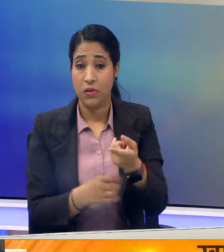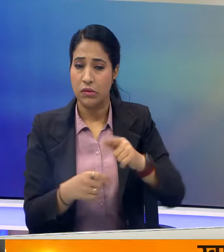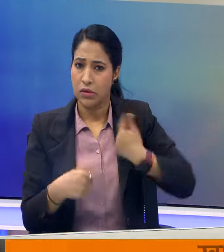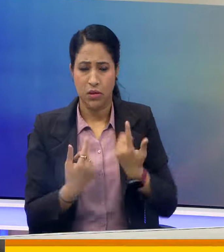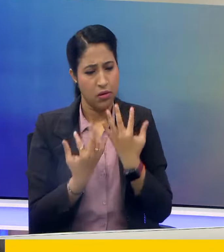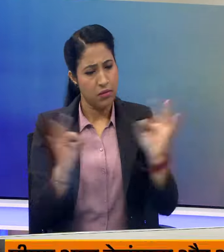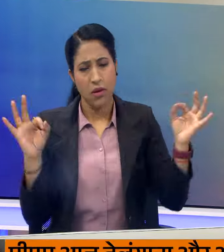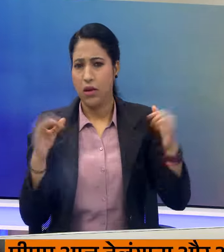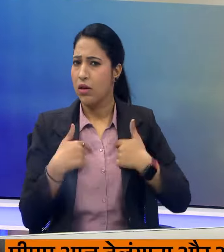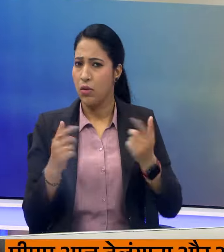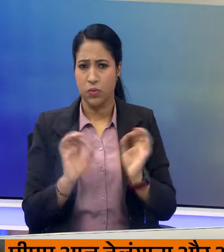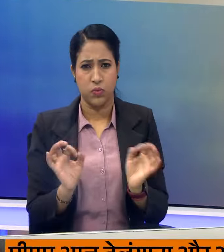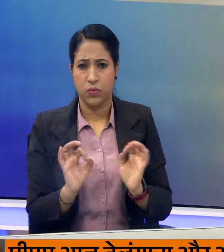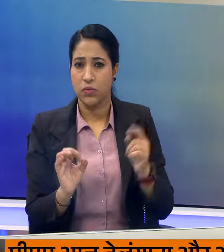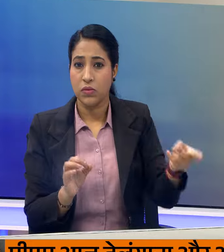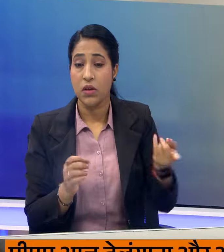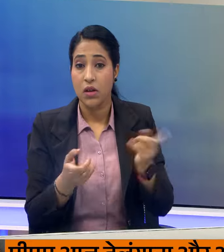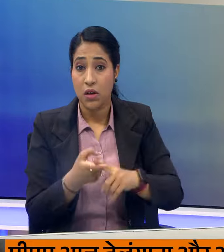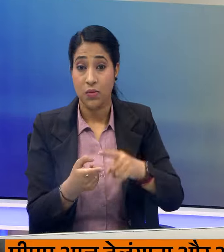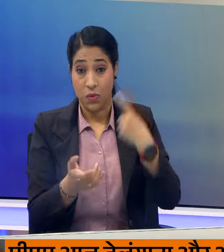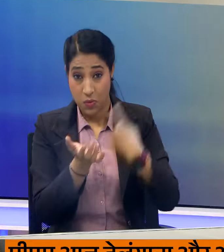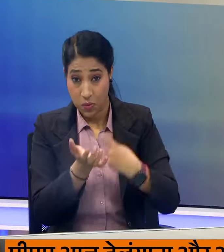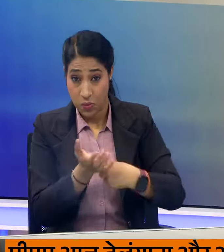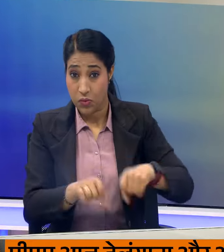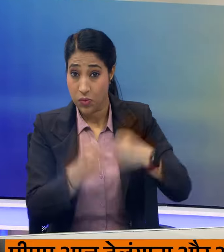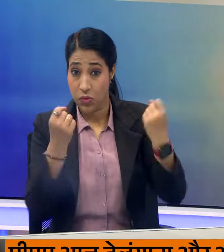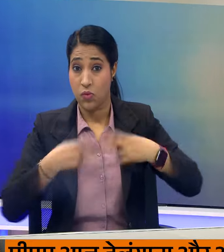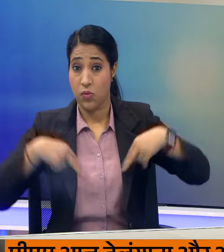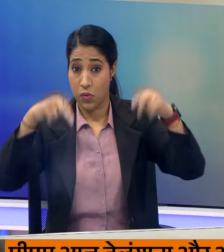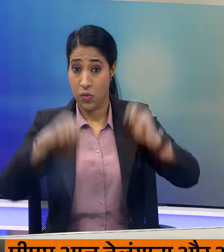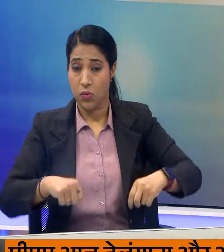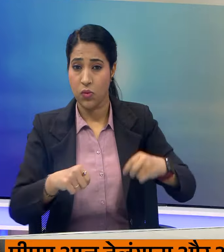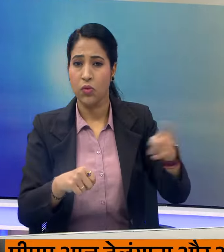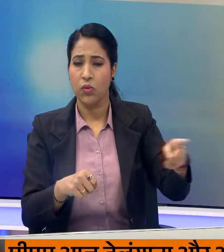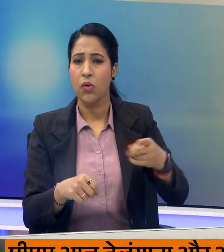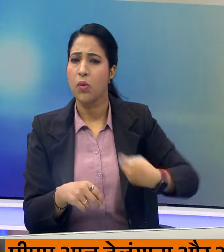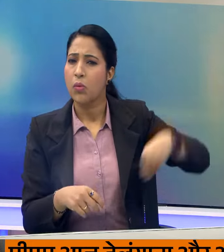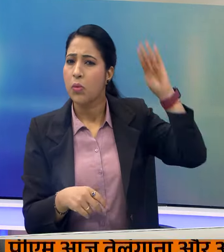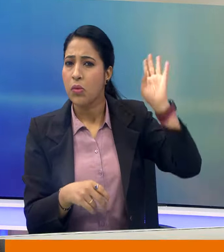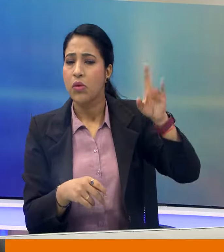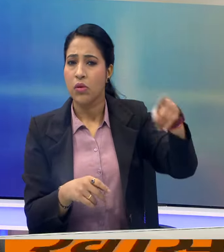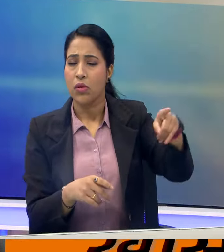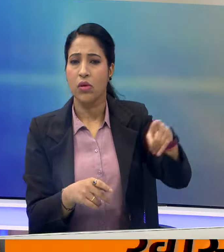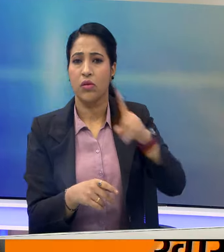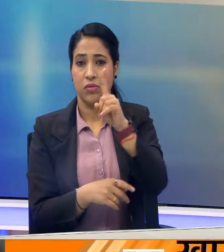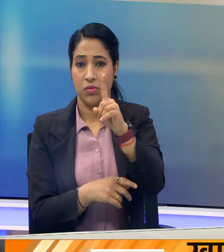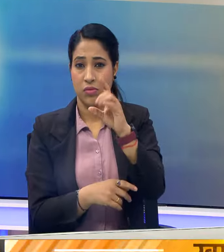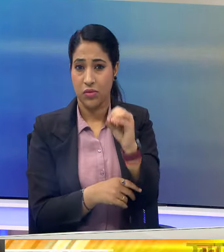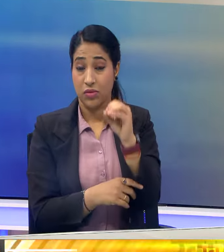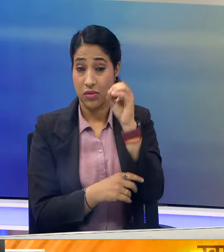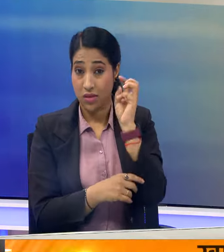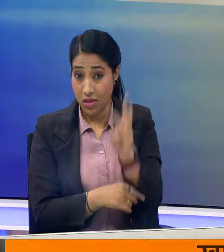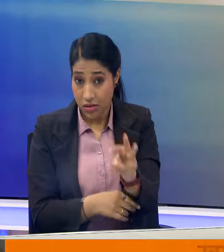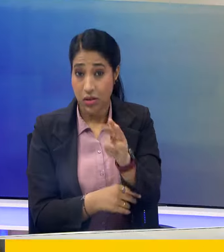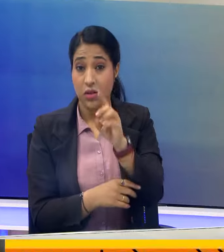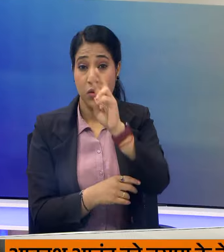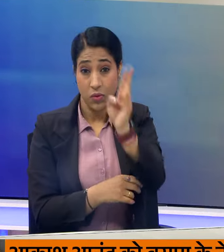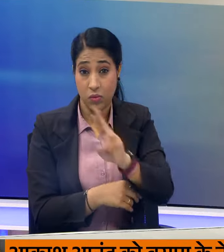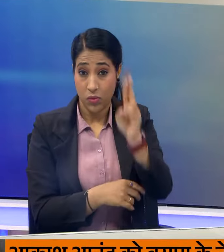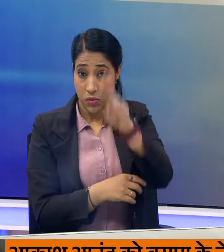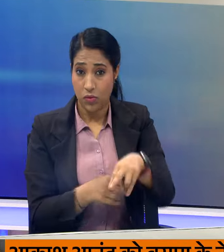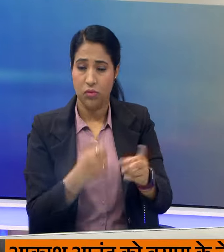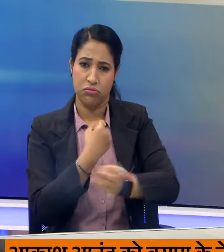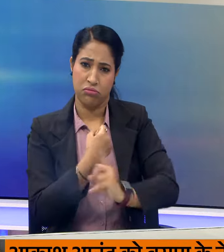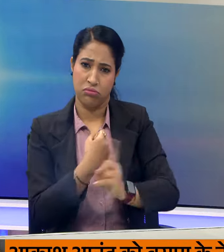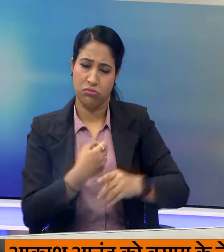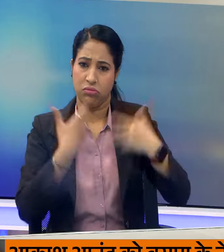निर्दोश बताया इस मामले में आदेशों का उलंगन करने पर अदालत अब तक पूर वराश्पती पर 10,000 डालर का जुर्माना लगा